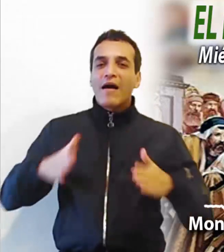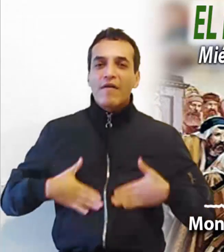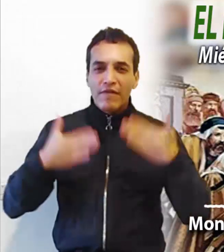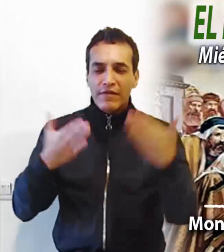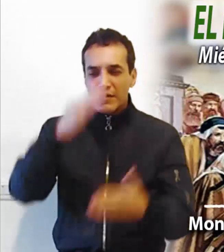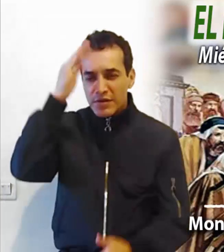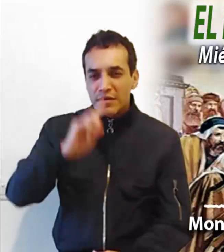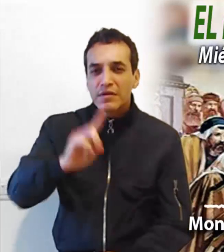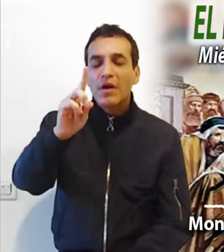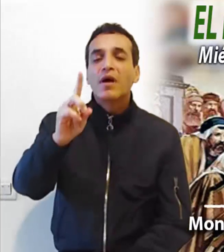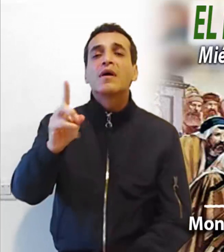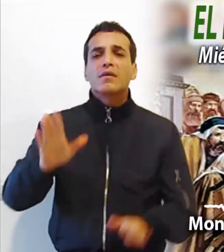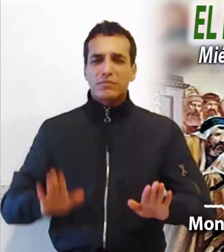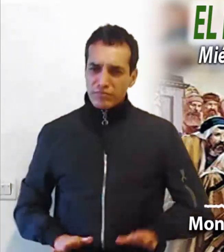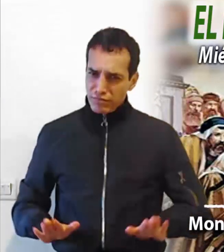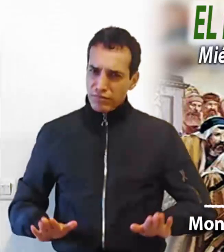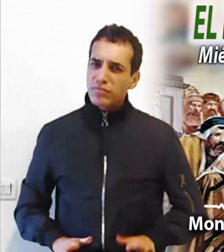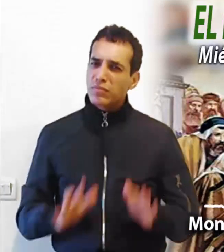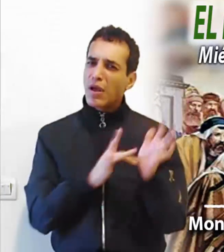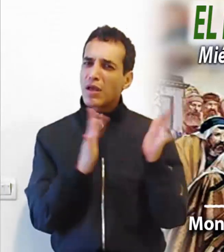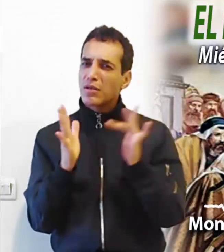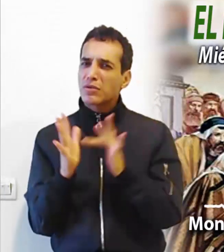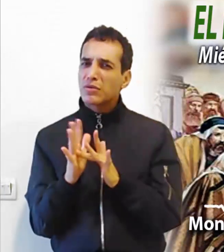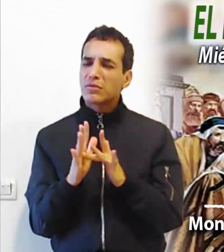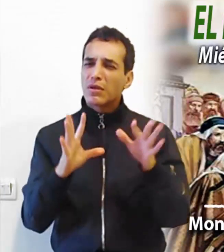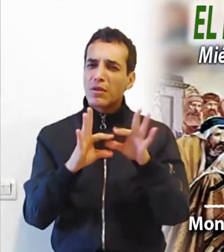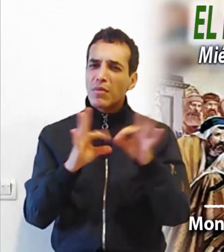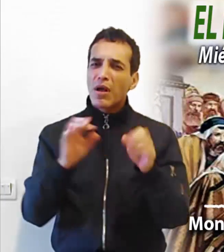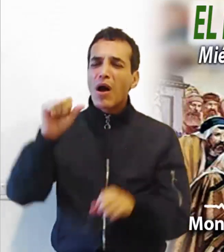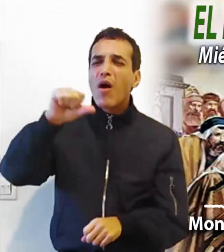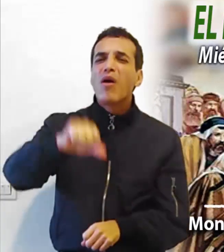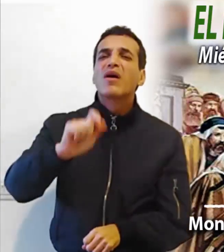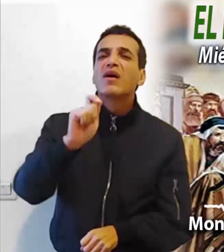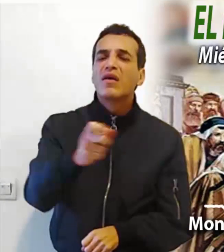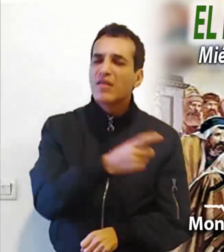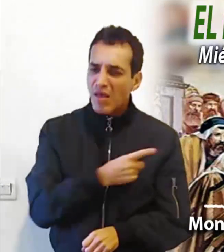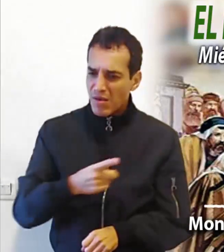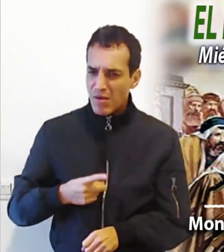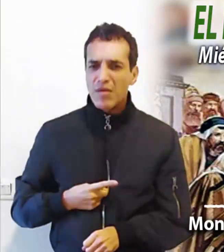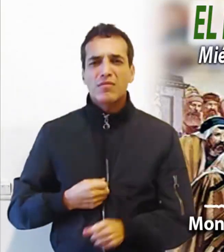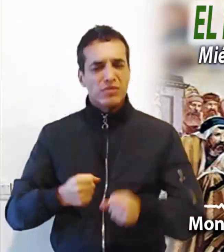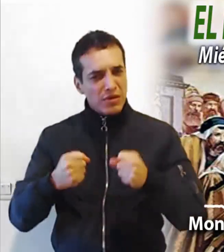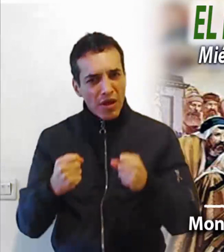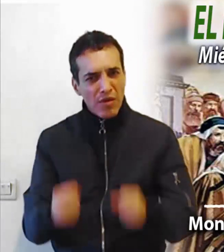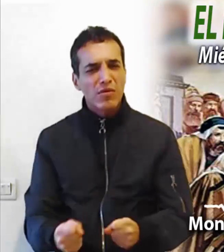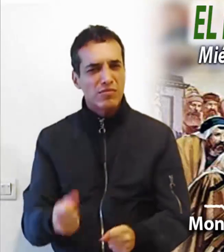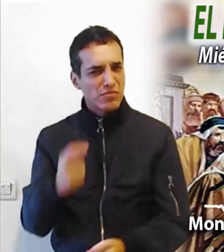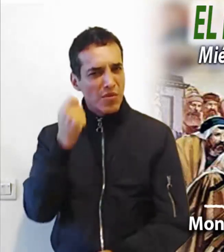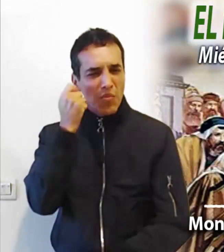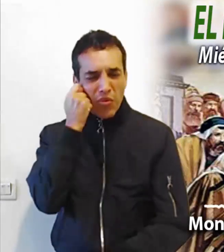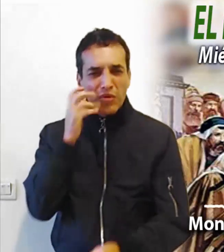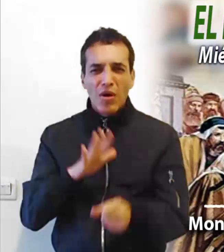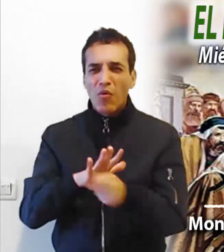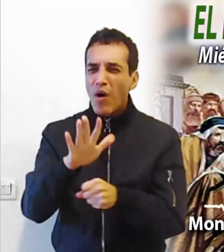Jesús en el pasaje de este día nos lleva a ponernos en guardia frente a los obstáculos que muchas